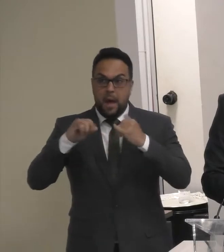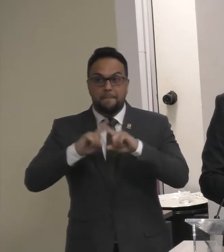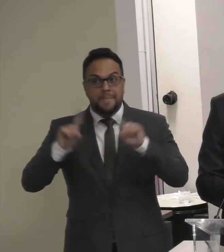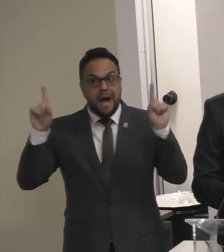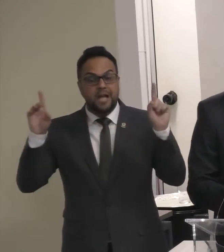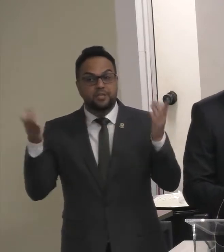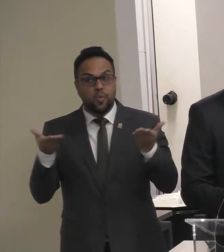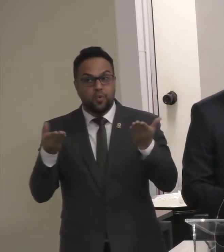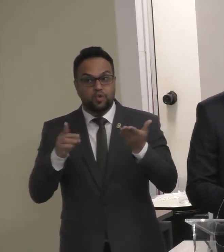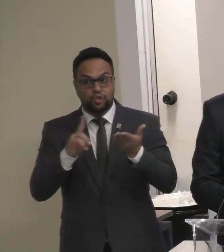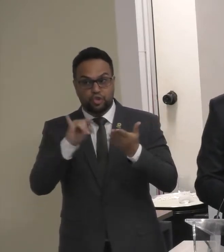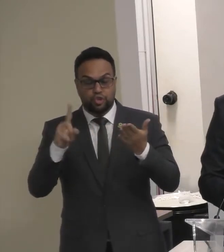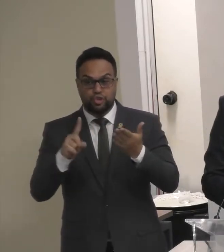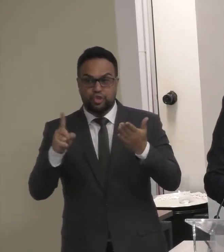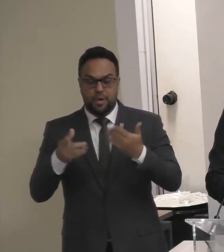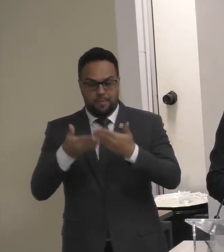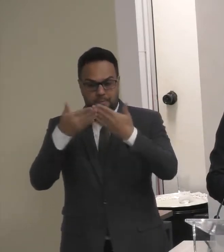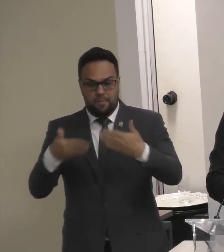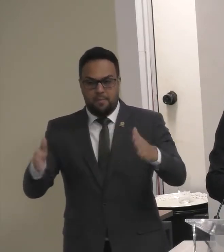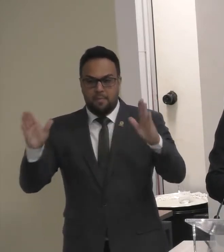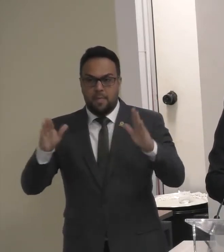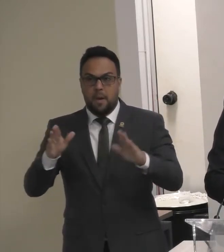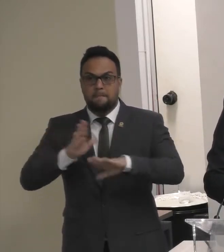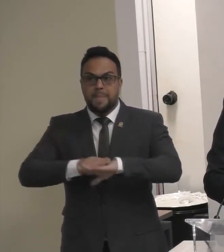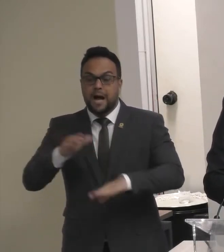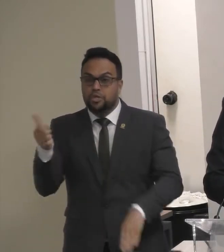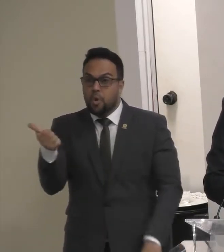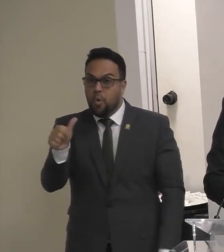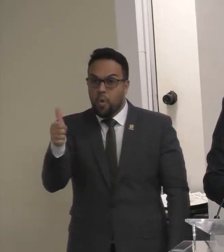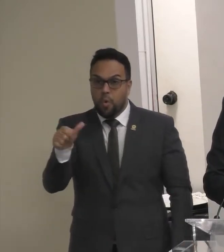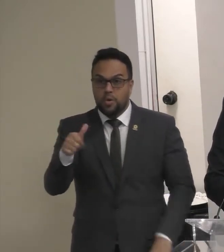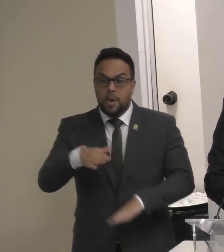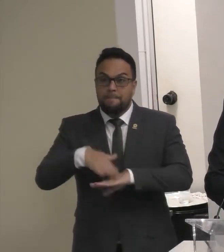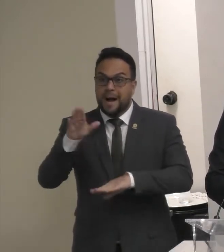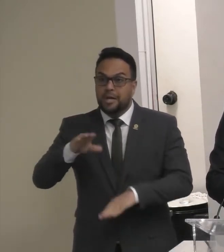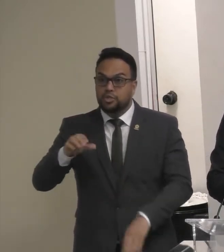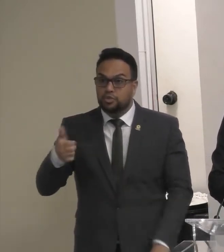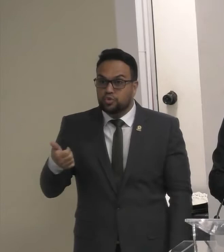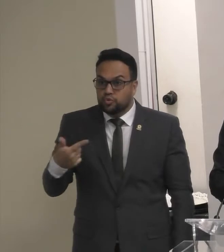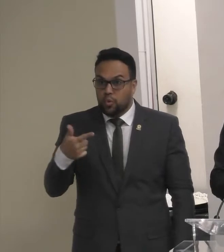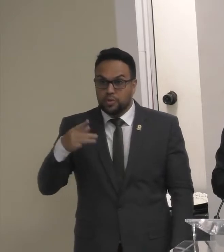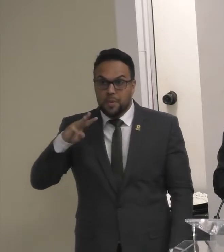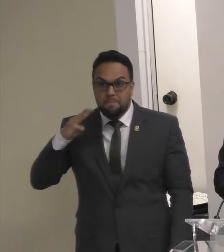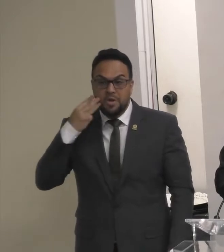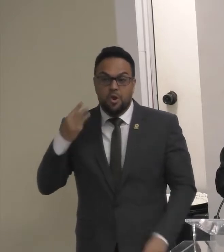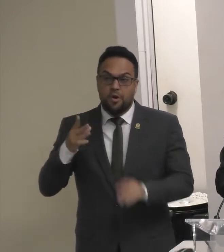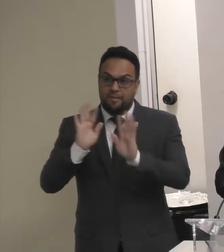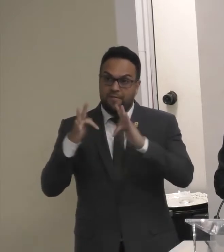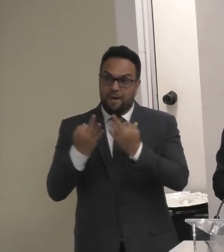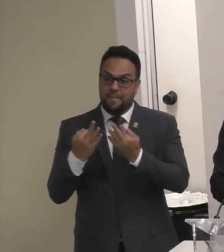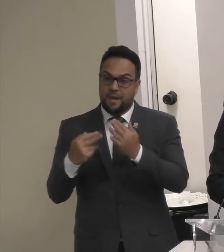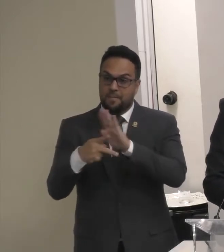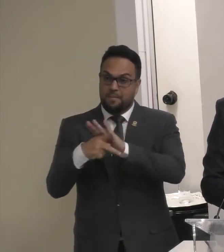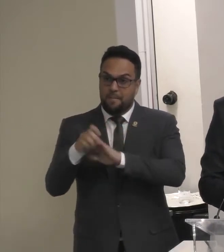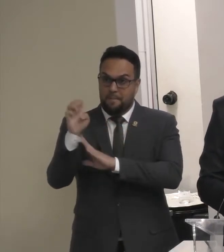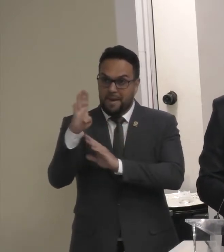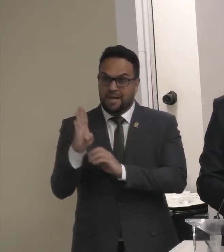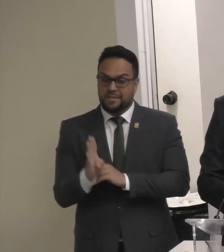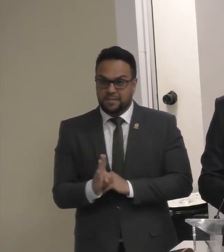Beneficiamos Mais de 11 Milhões Praticamente Mais de 12 Milhões De famílias Brasileiras